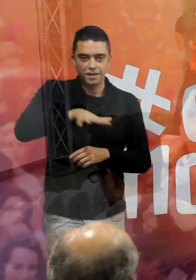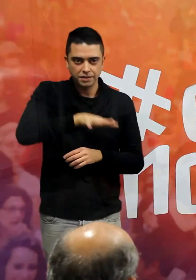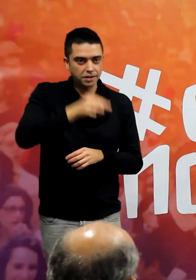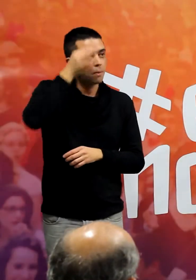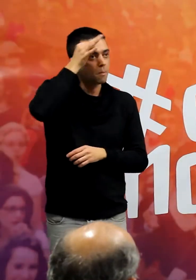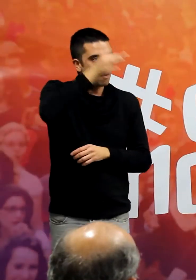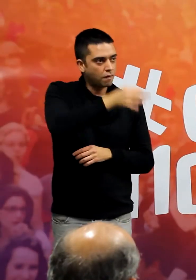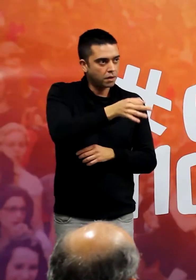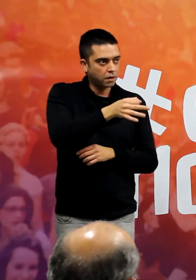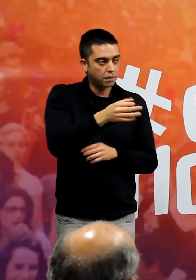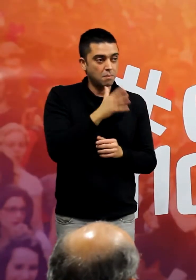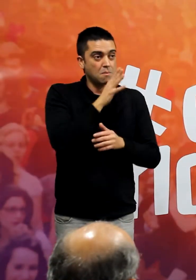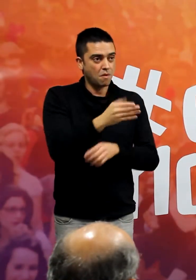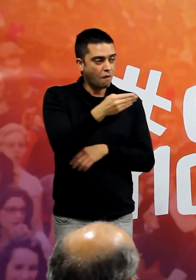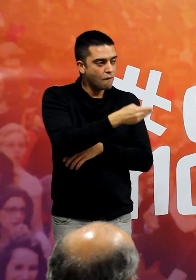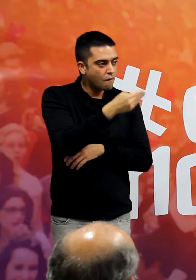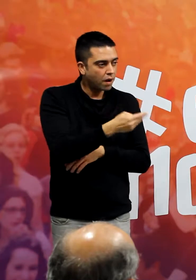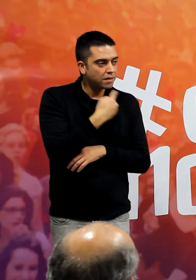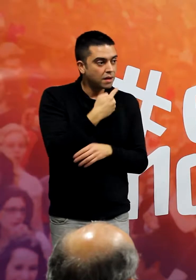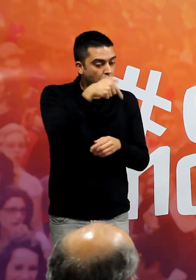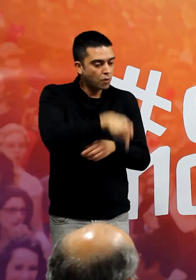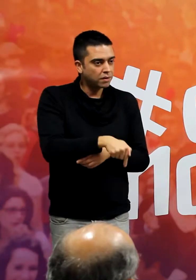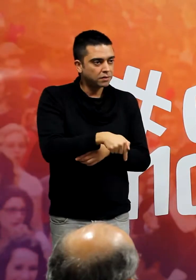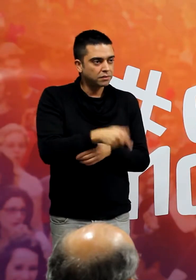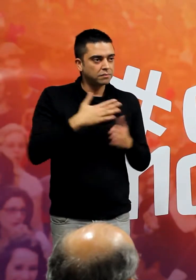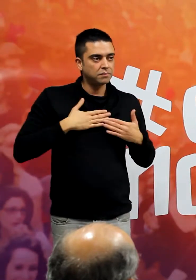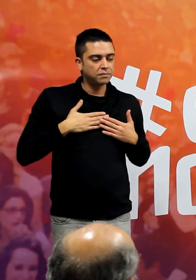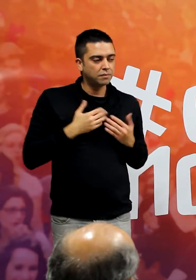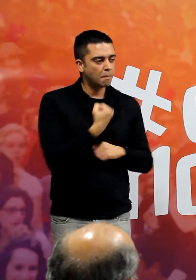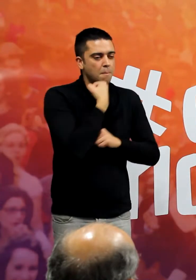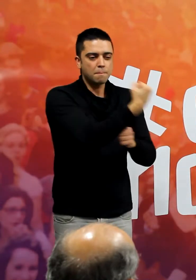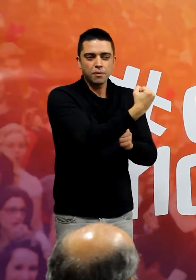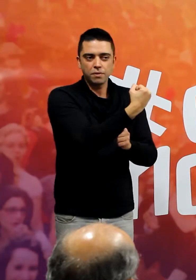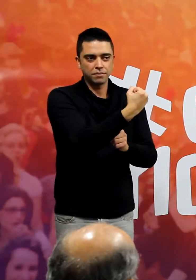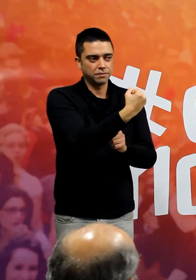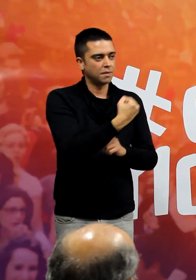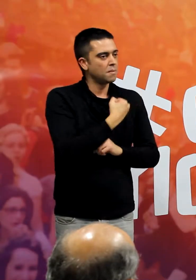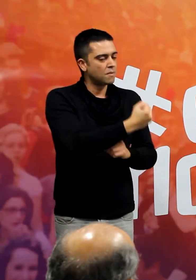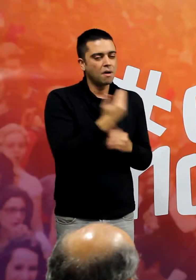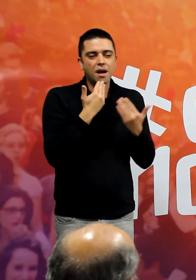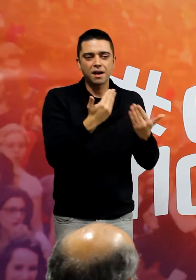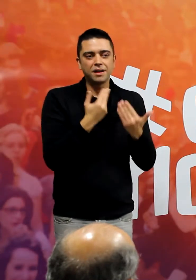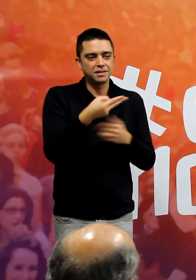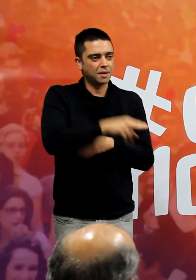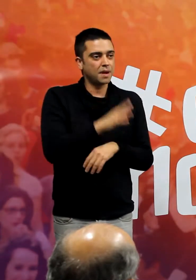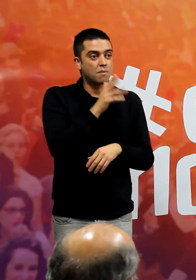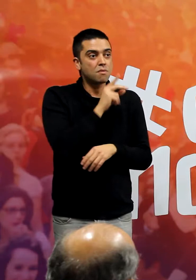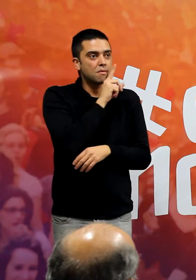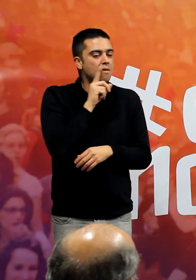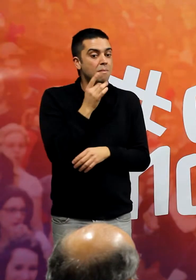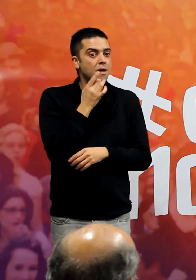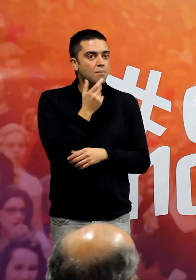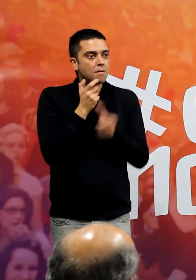És per això, Baldo, que avui et dona tot el meu suport. I les gràcies per fer possible que el nom de Catarrotxa